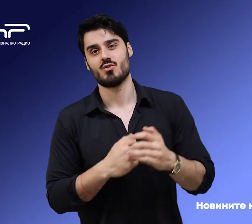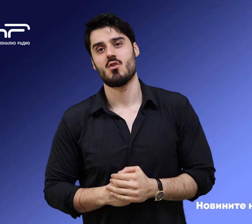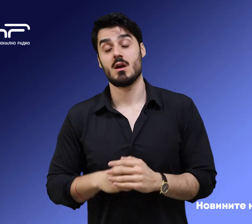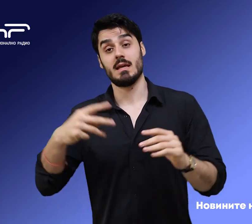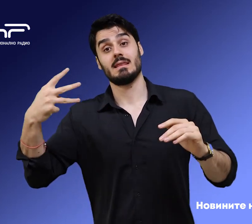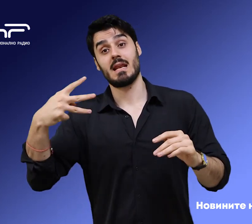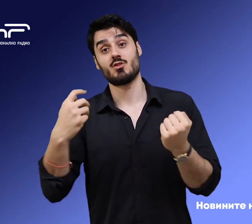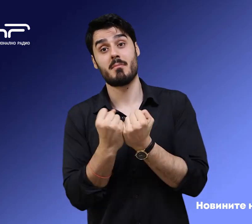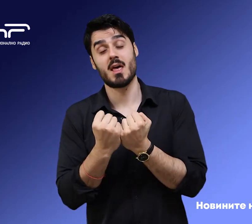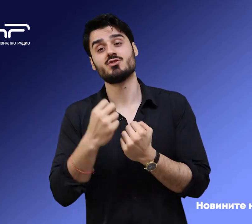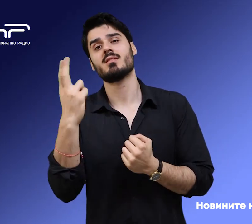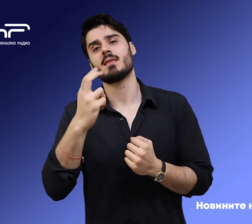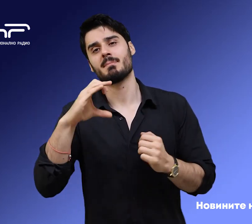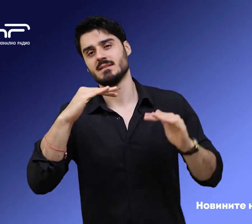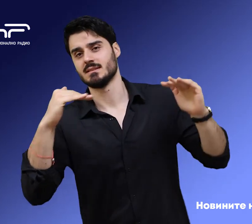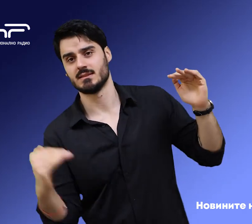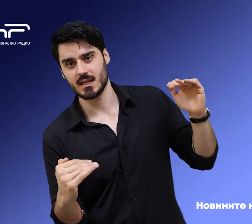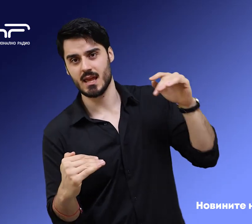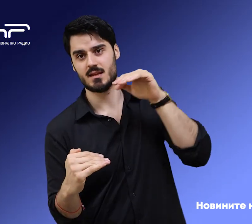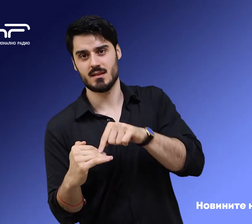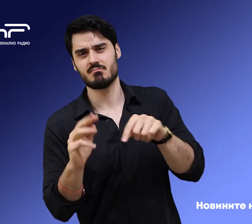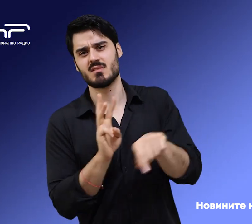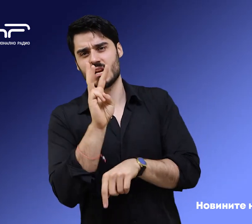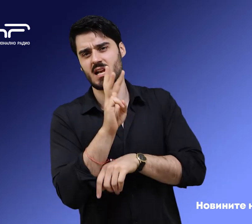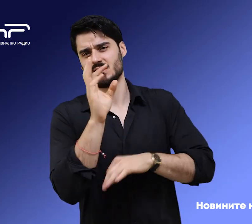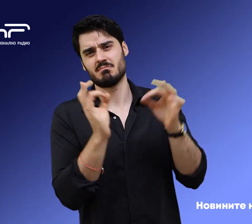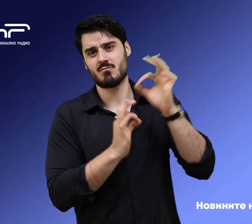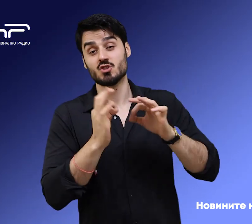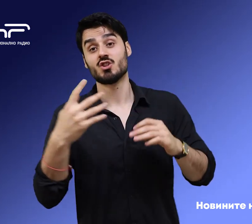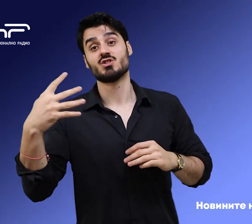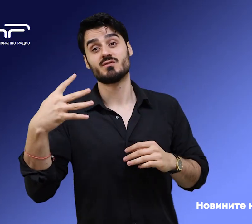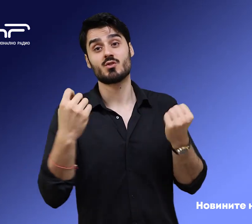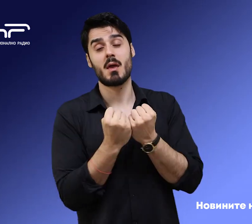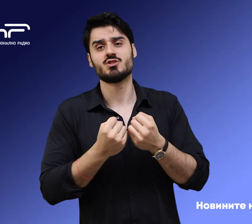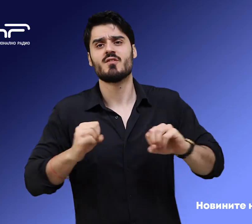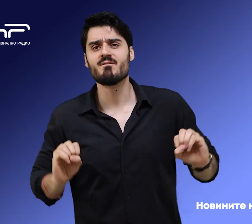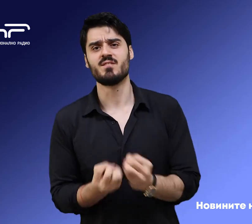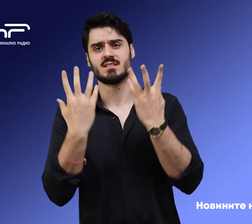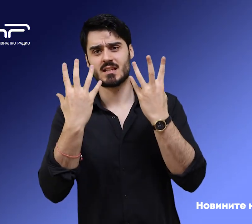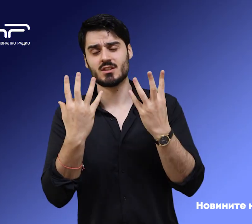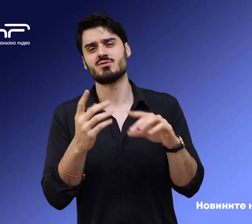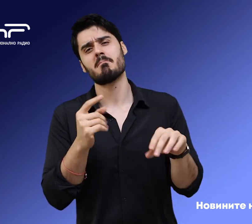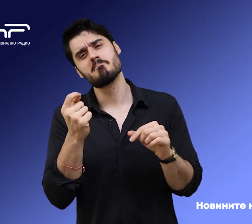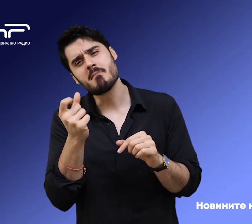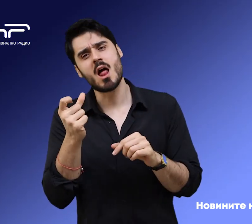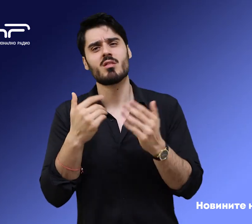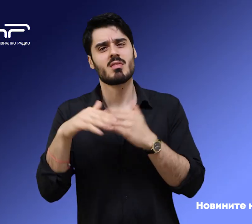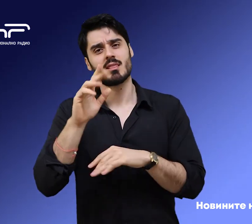На трето място е движението за права и свободи с малко над 13%, на четвърто партия Възраждане с малко над 11 на 100, а